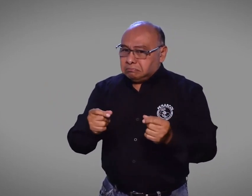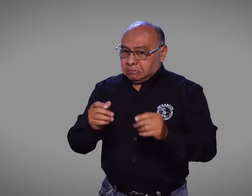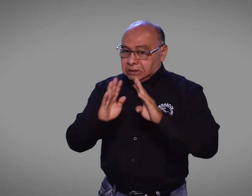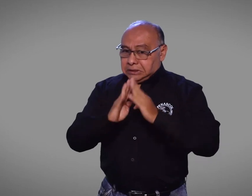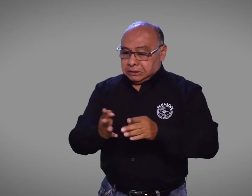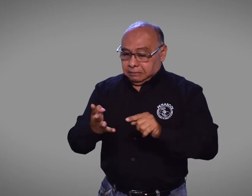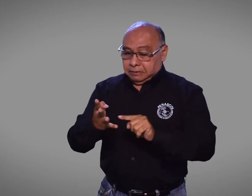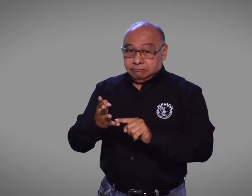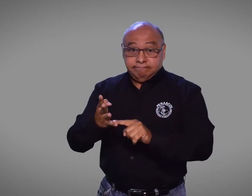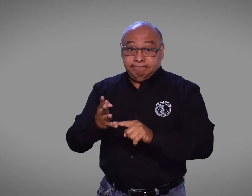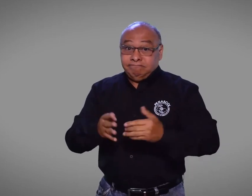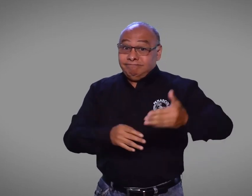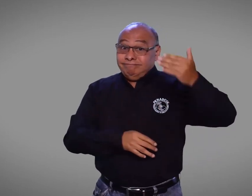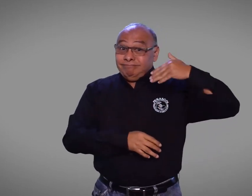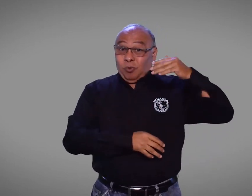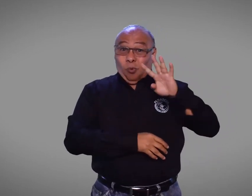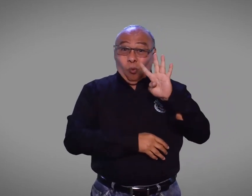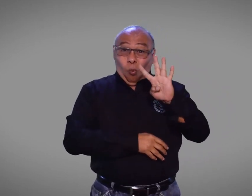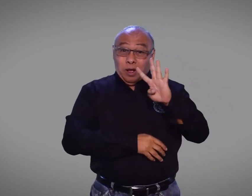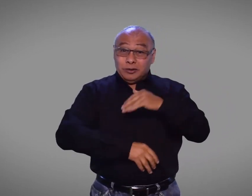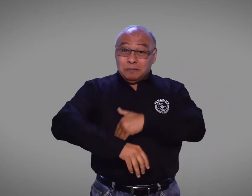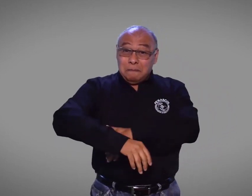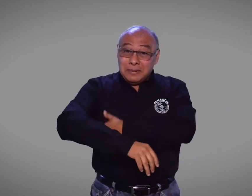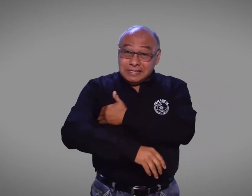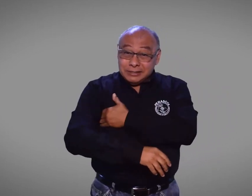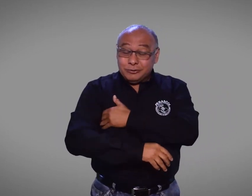ya con cuatro ministerios se había vivido la misma historia.